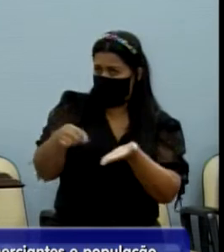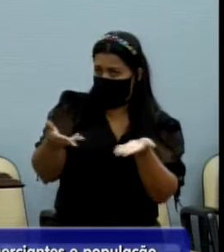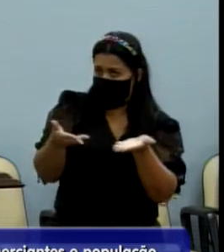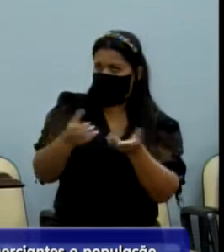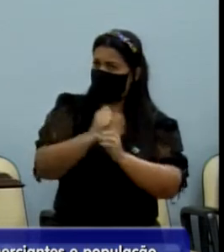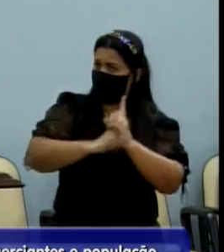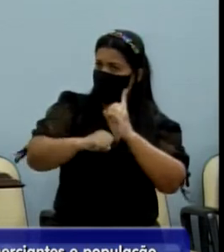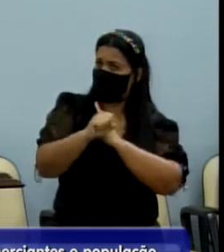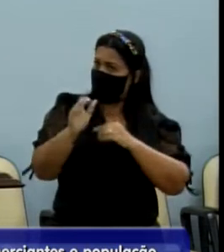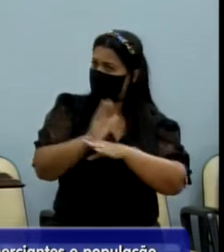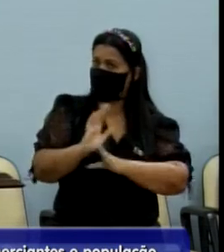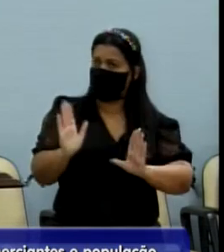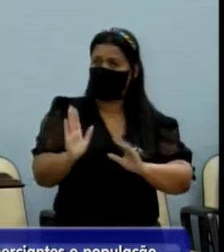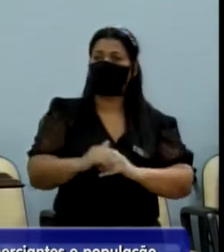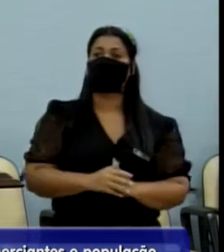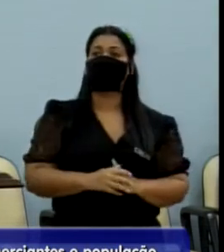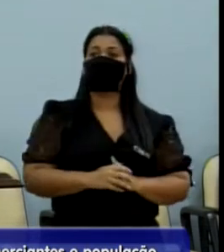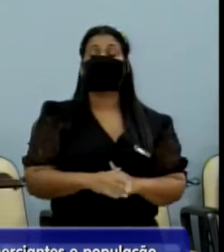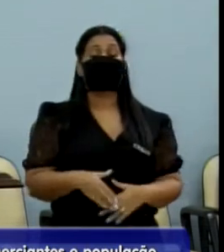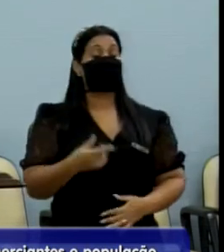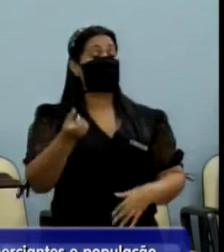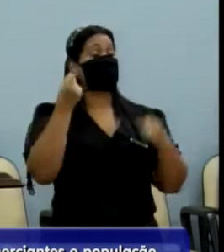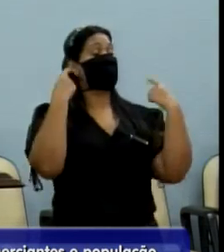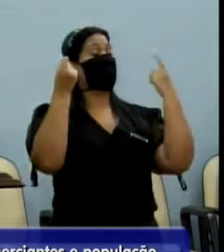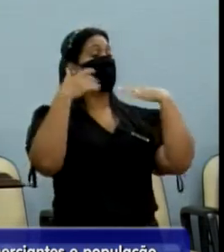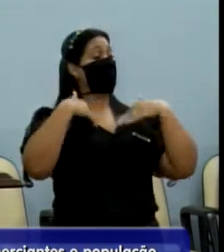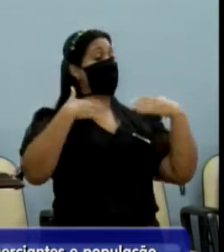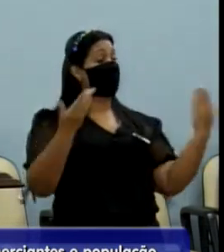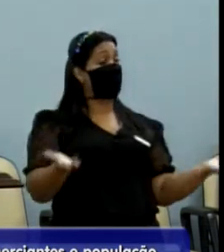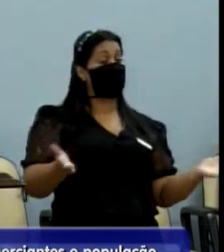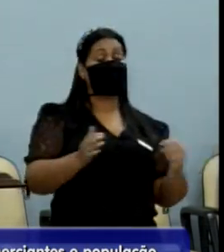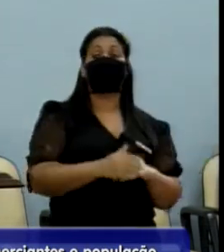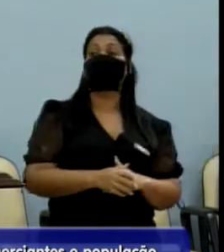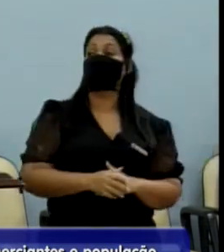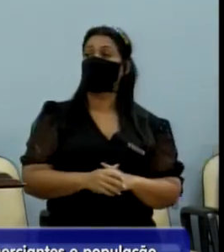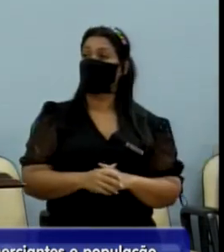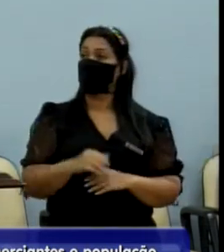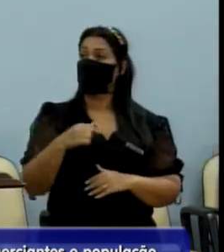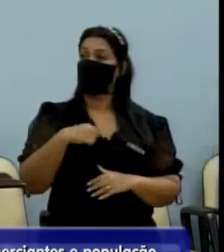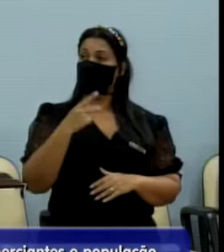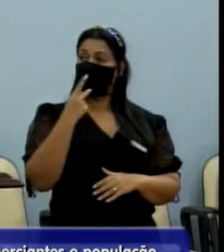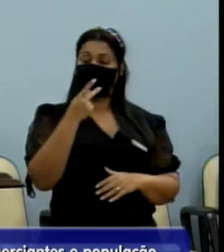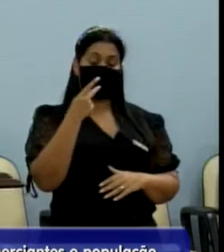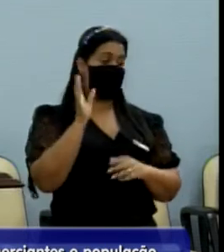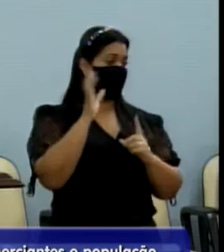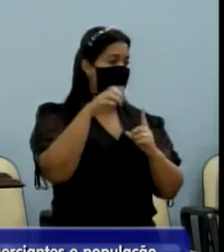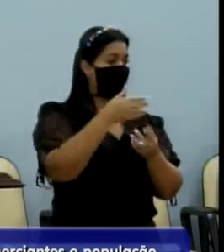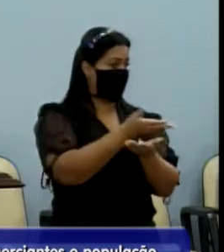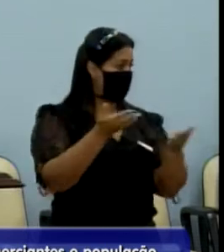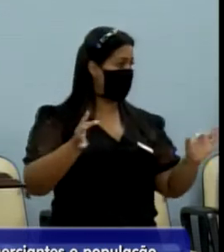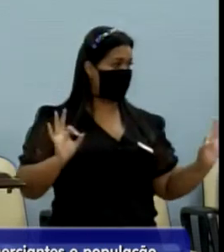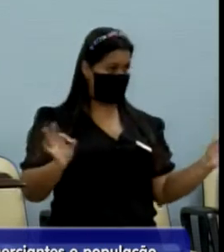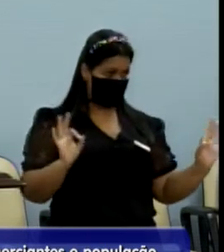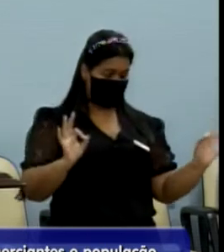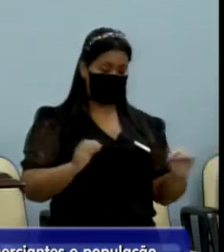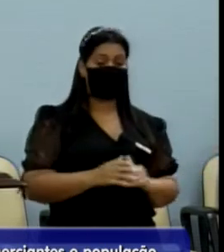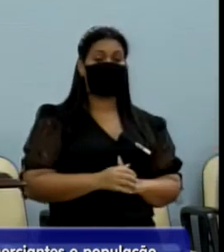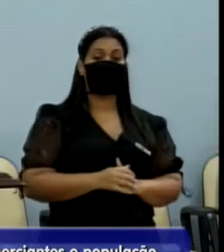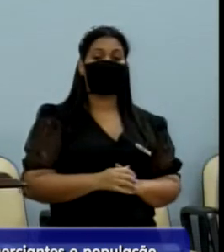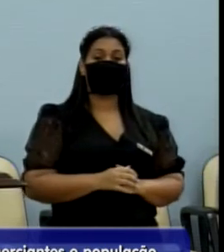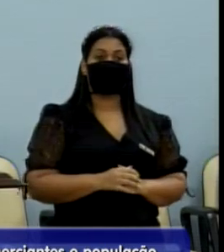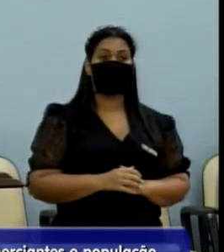assistência social hoje, não deu a mínima. Então, eu queria que não vou atropelar vocês, que eu não sou de fazer isso com vereador nenhum, e não vou fazer.